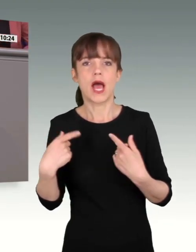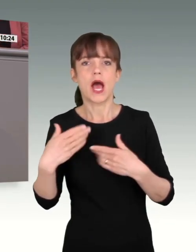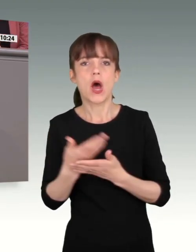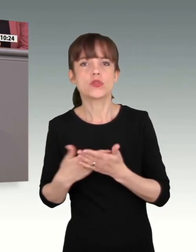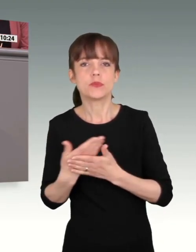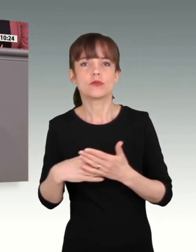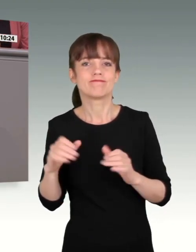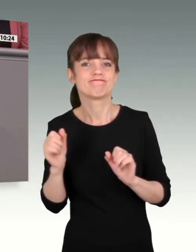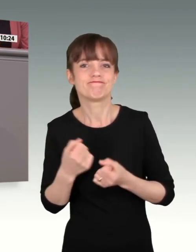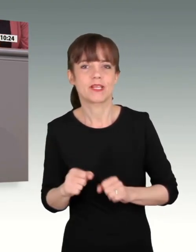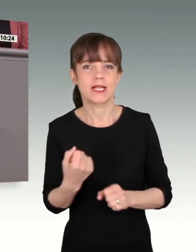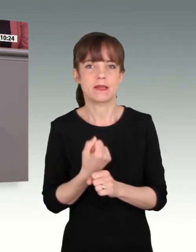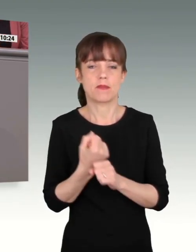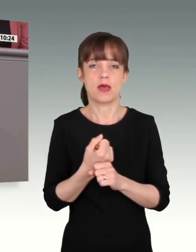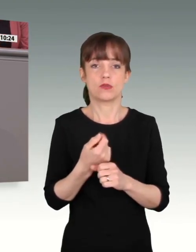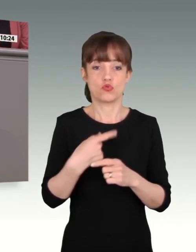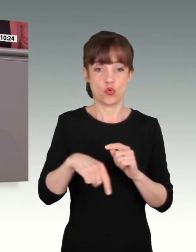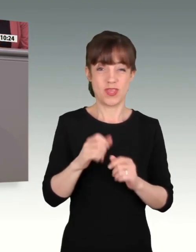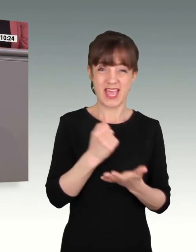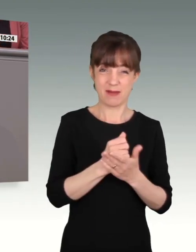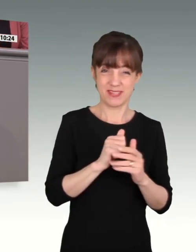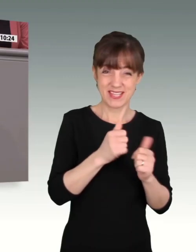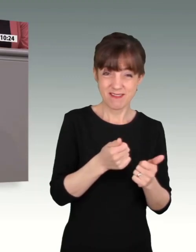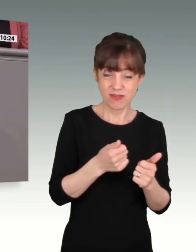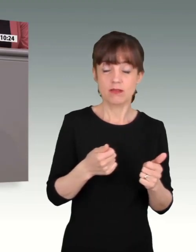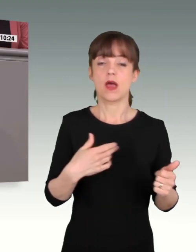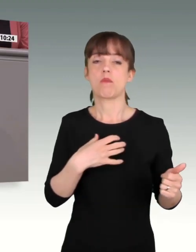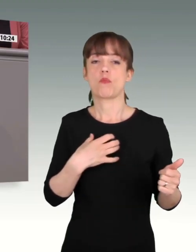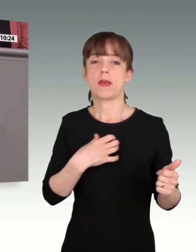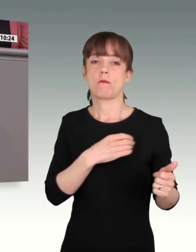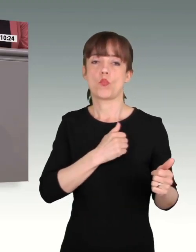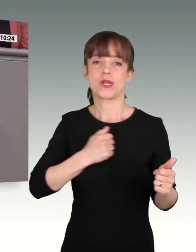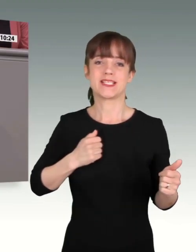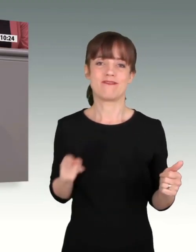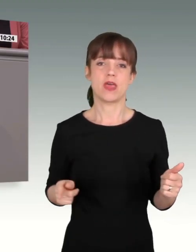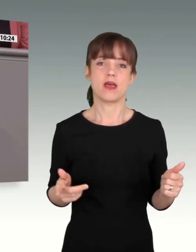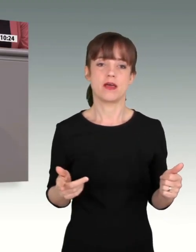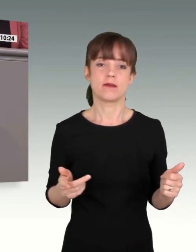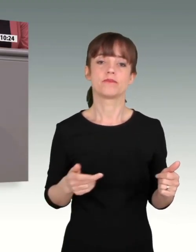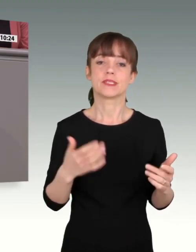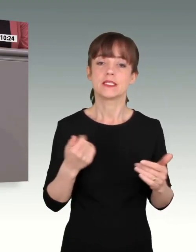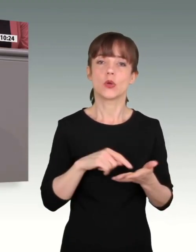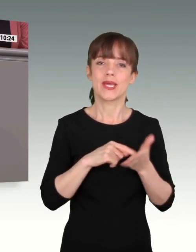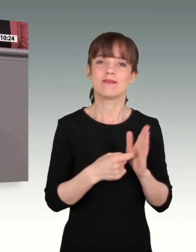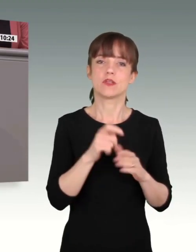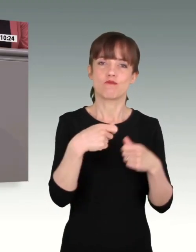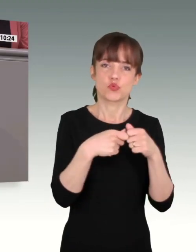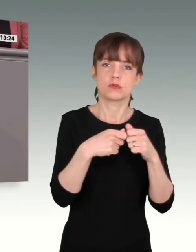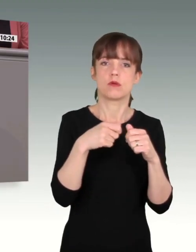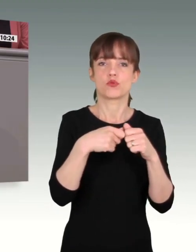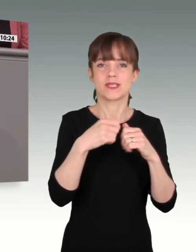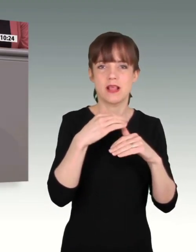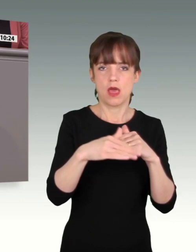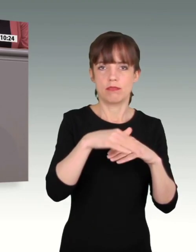was an Problemen dadurch bei der Bundeswehr tatsächlich auftritt, sollten wir jetzt auch den Hinweis loswerden, und zwar an Bund, an Länder und an die